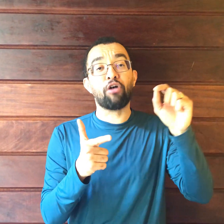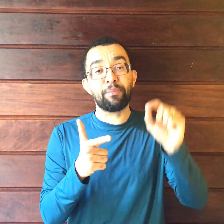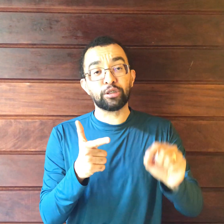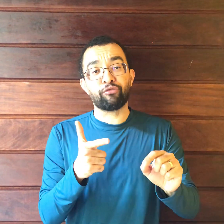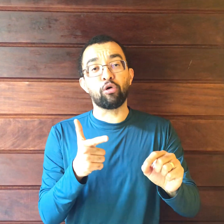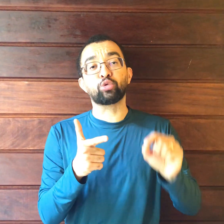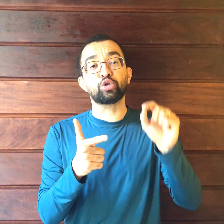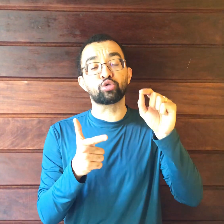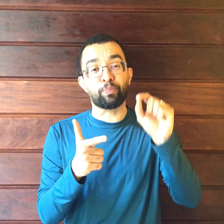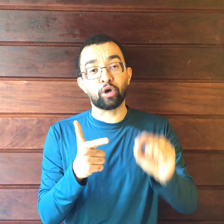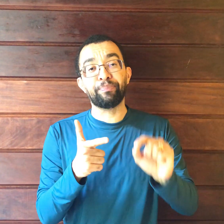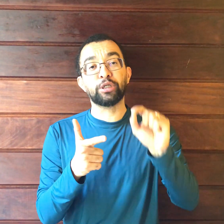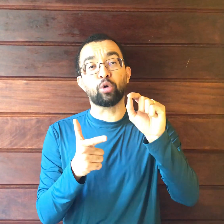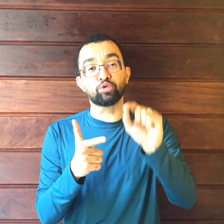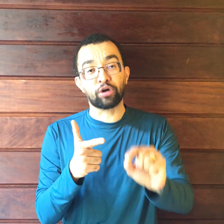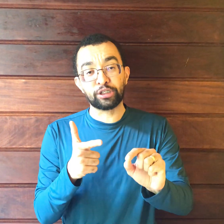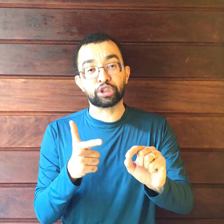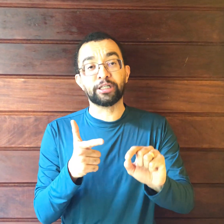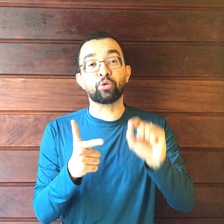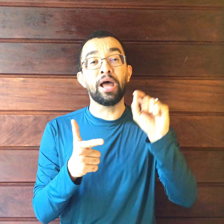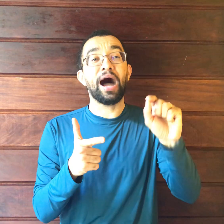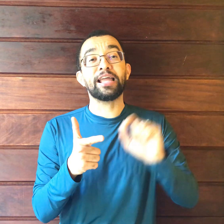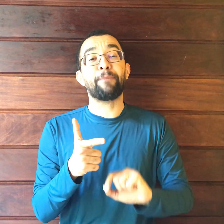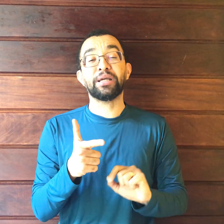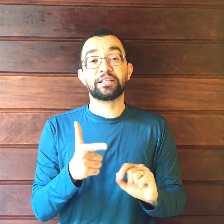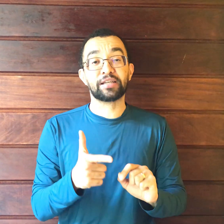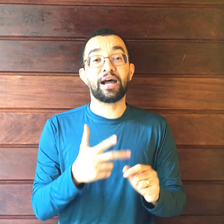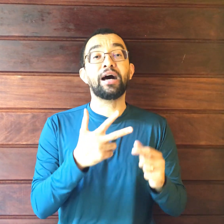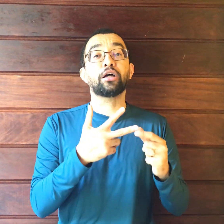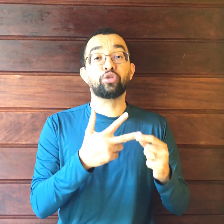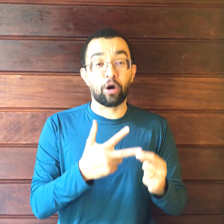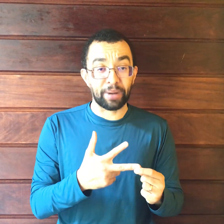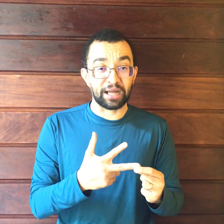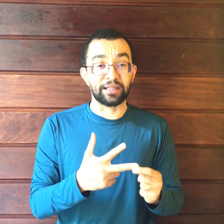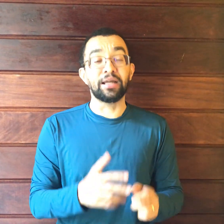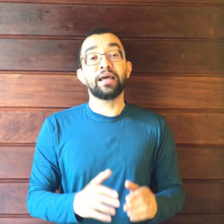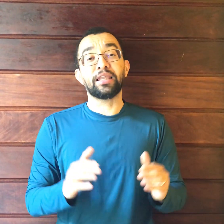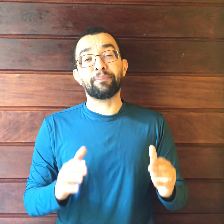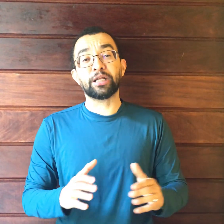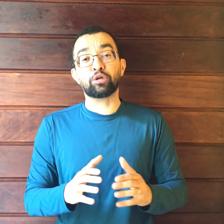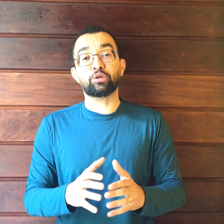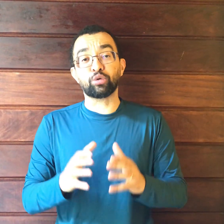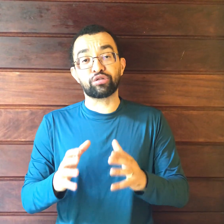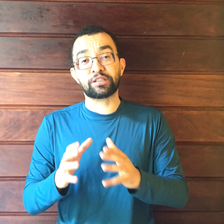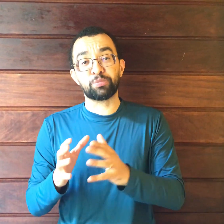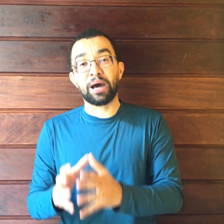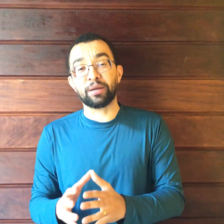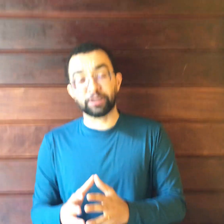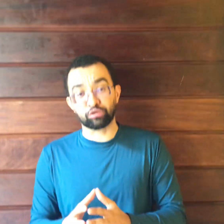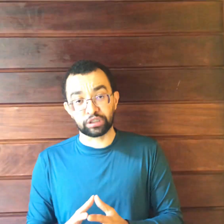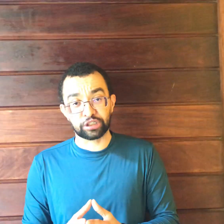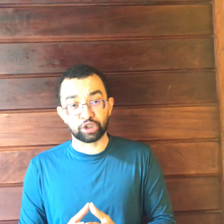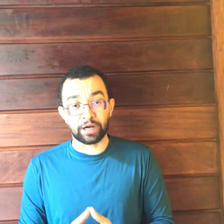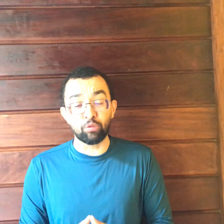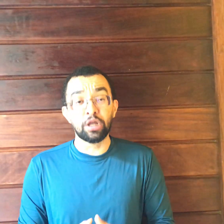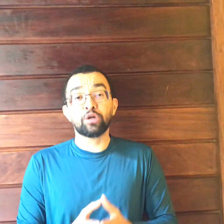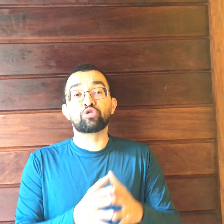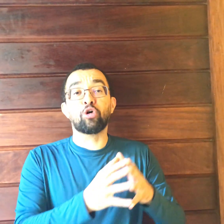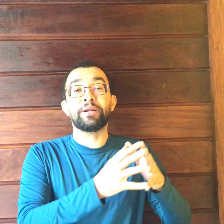for arma de fogo de uso proibido ou uso restrito, aí a pena será dobrada. Lembrando que todos esses parâmetros incidirão sobre